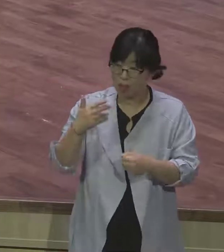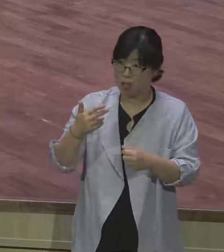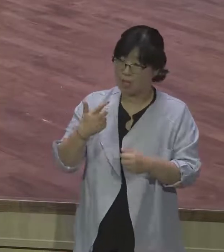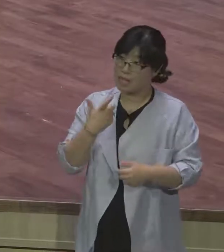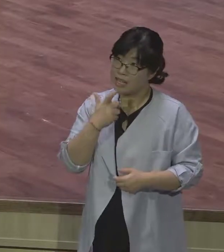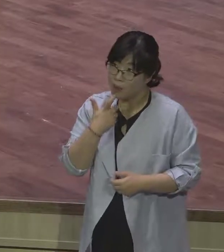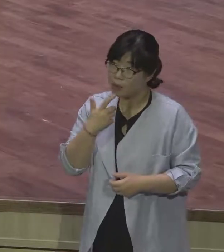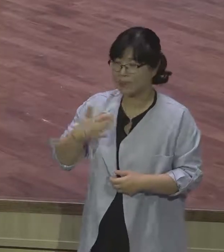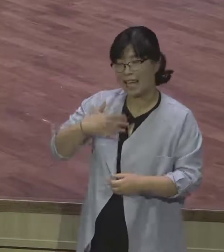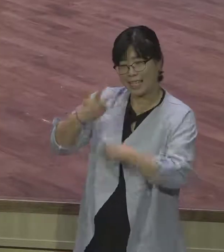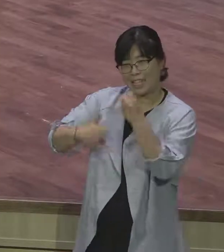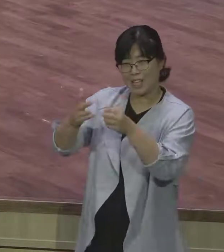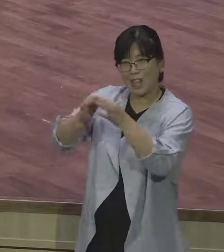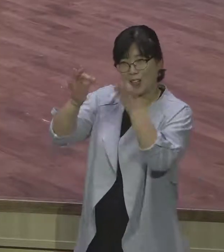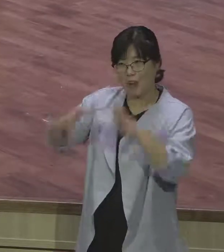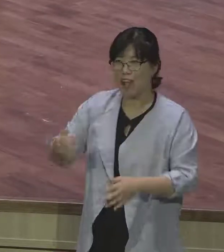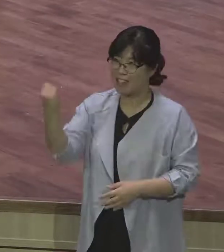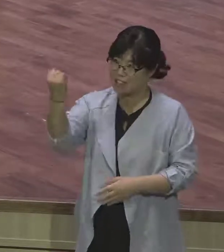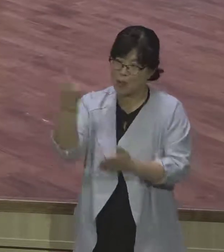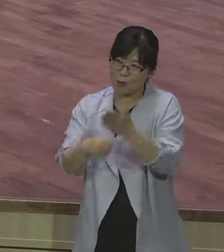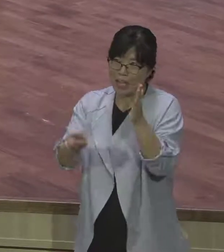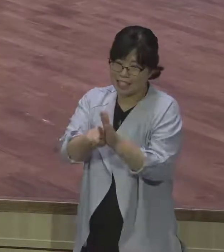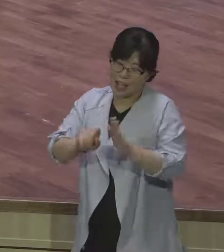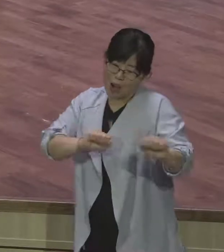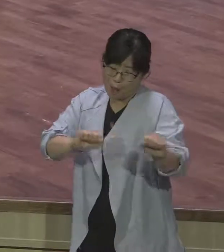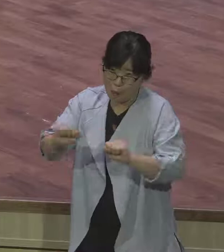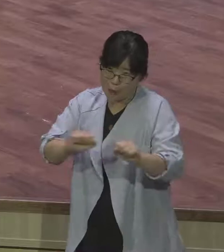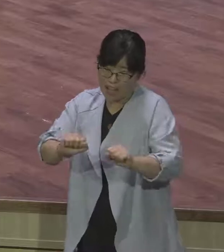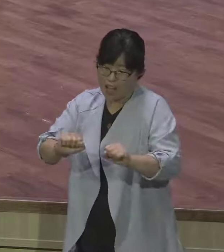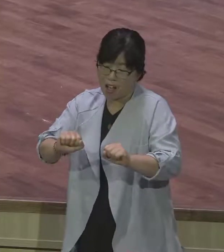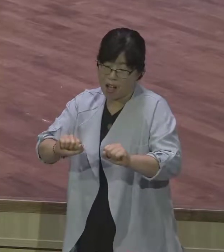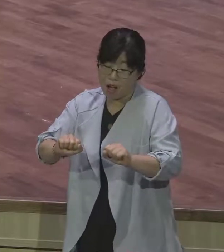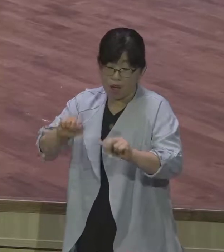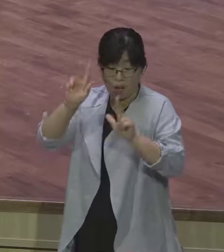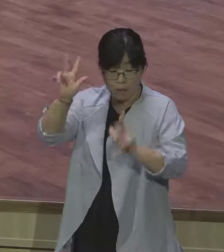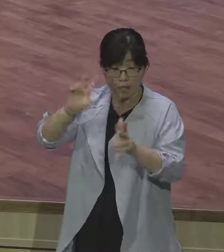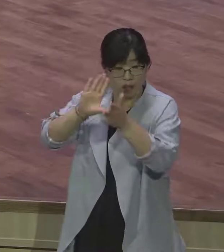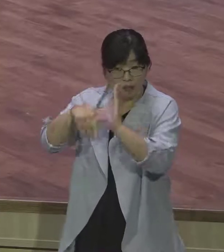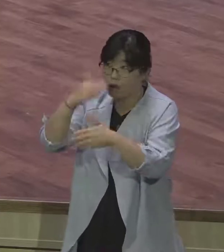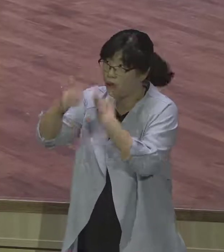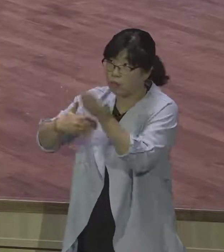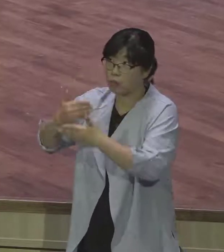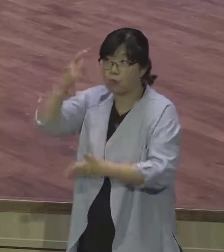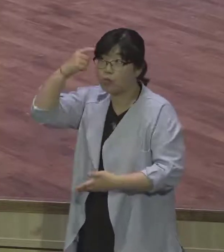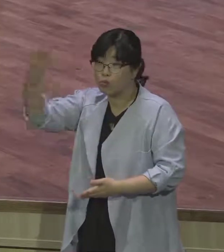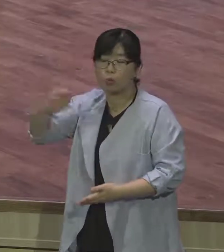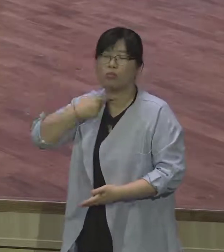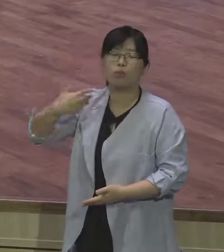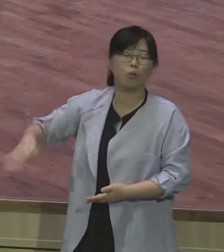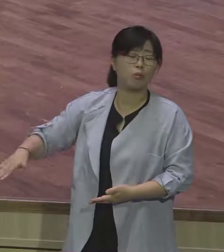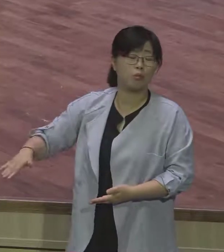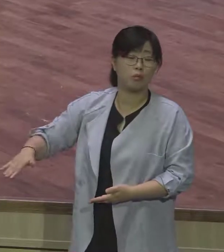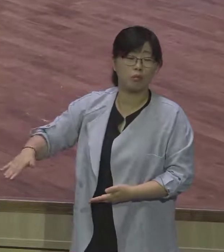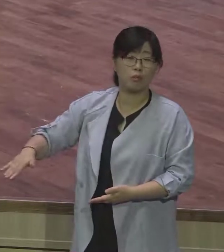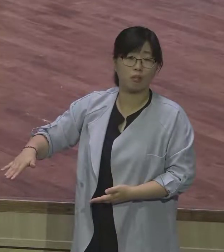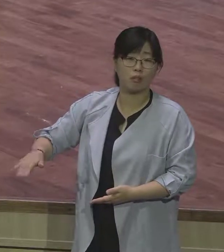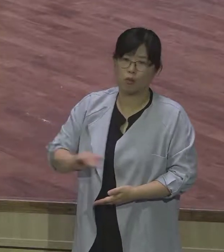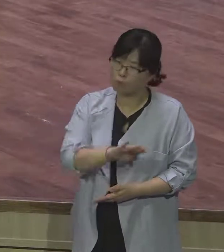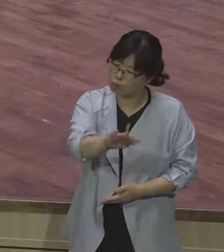때 하나님 내 동기목 물어볼 때도 내 계획 딱 짜놓고 하나님 이대로 달라주세요. 인정하세요. 그렇게 기도하면